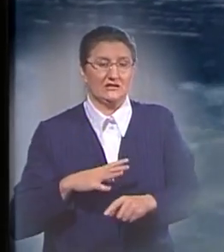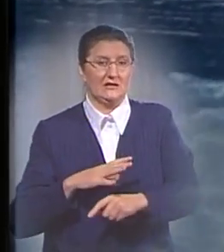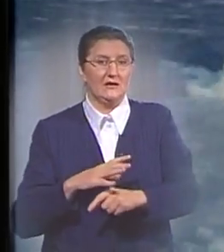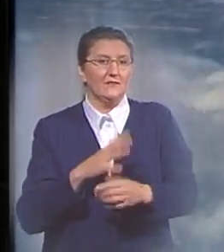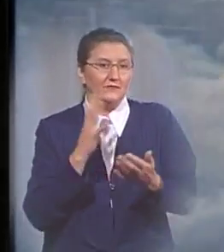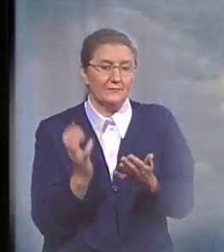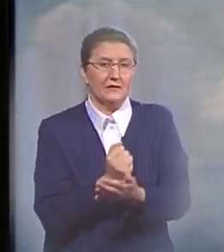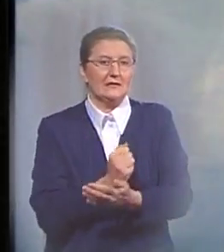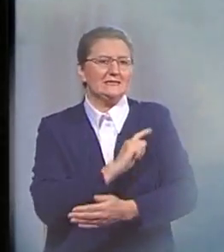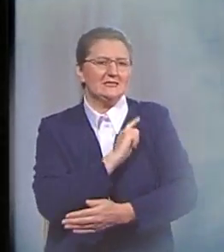во время потопа.